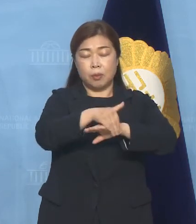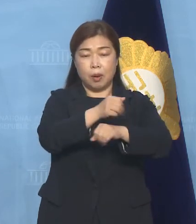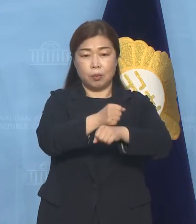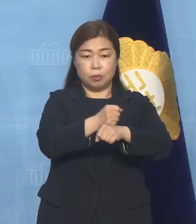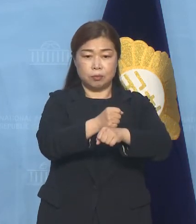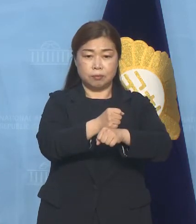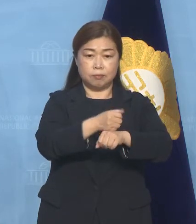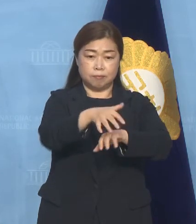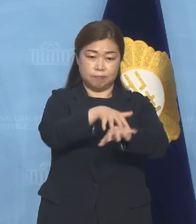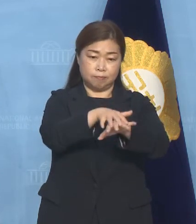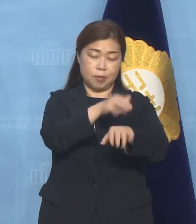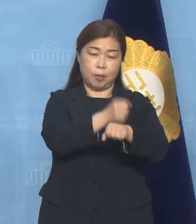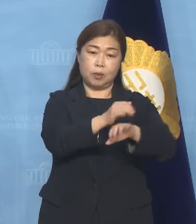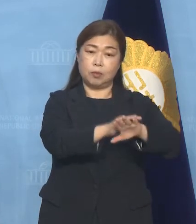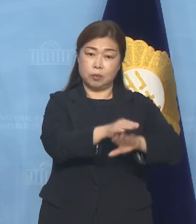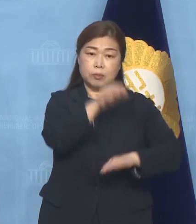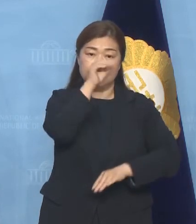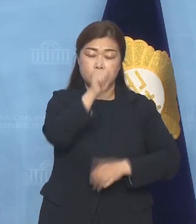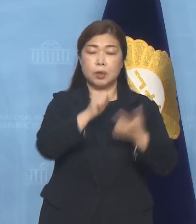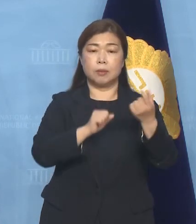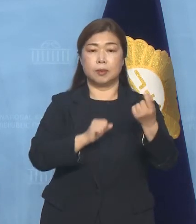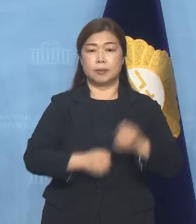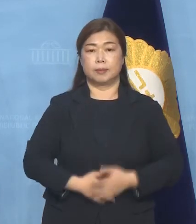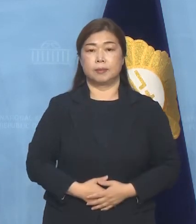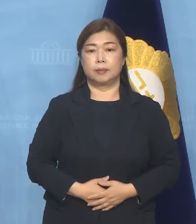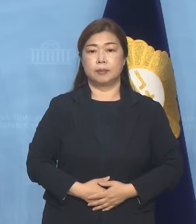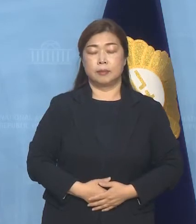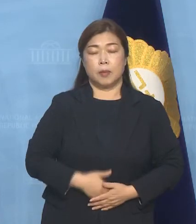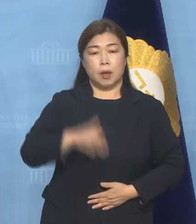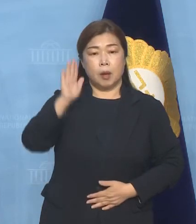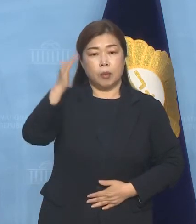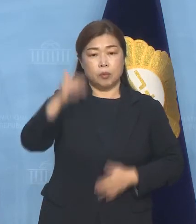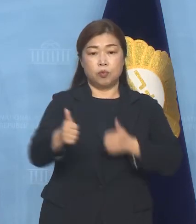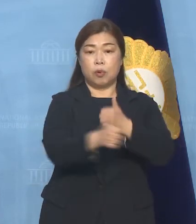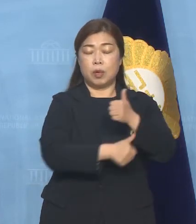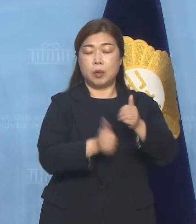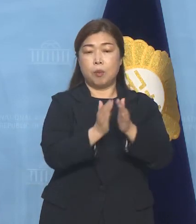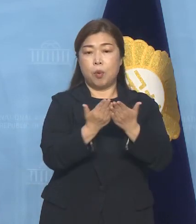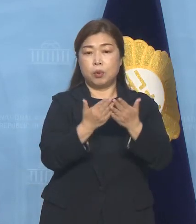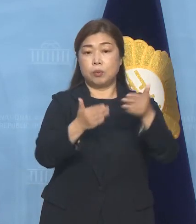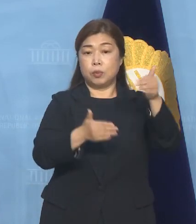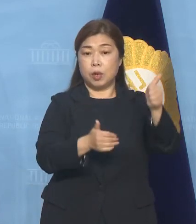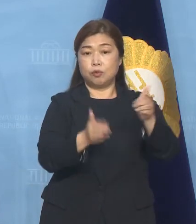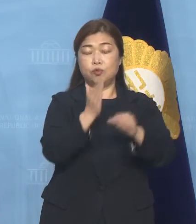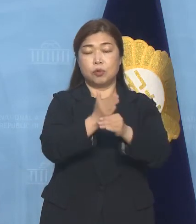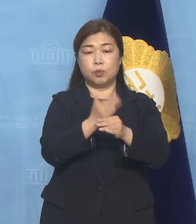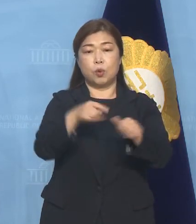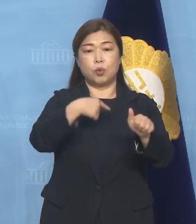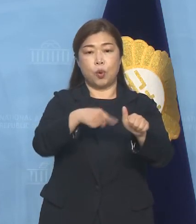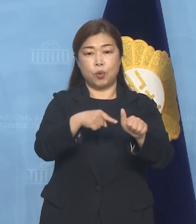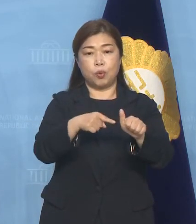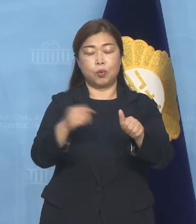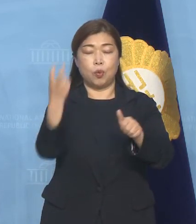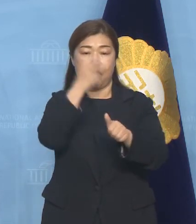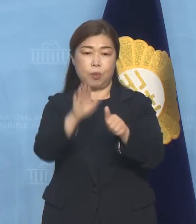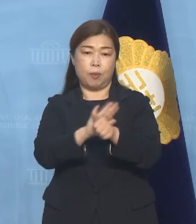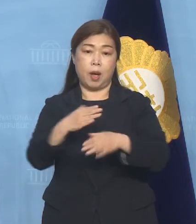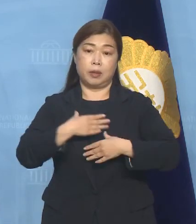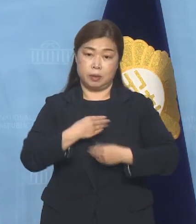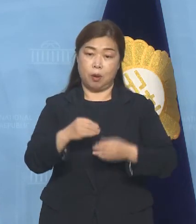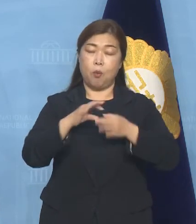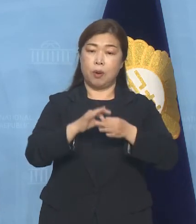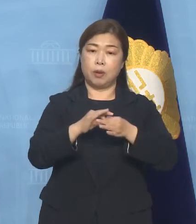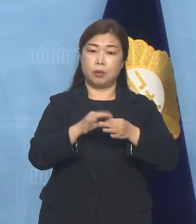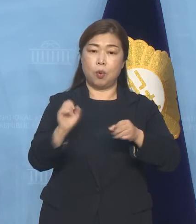구조를 만들어야 한다고 강조했습니다 향후 위원회는 본부별 활동을 중심으로 교육, 돌봄, 안전망 등